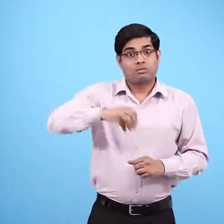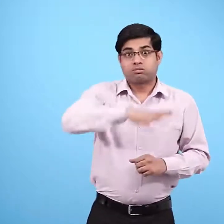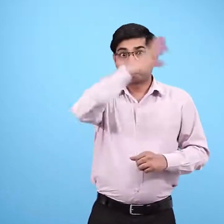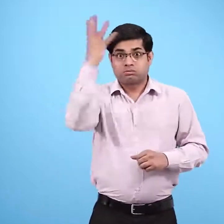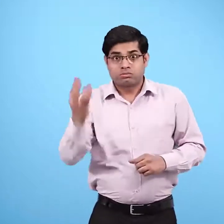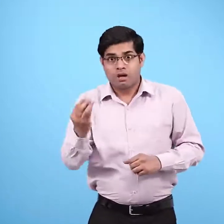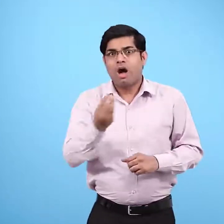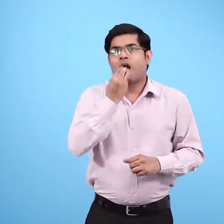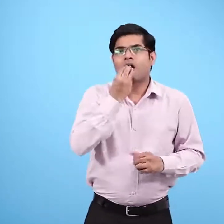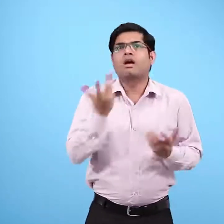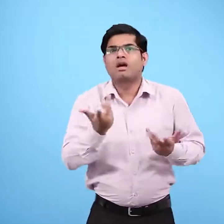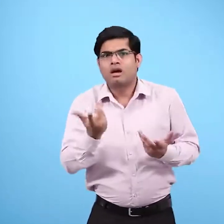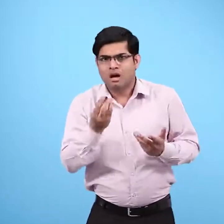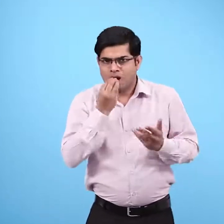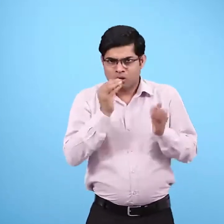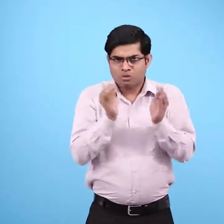क्या खाते थे और कितना